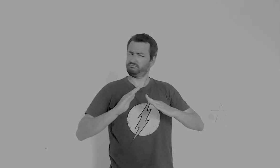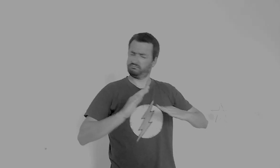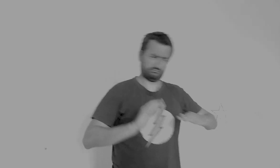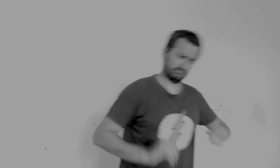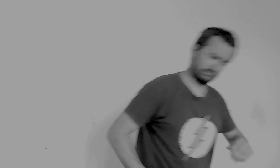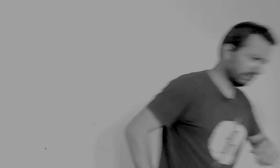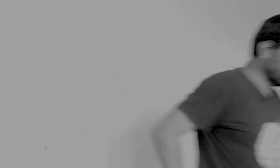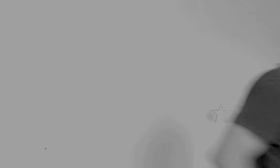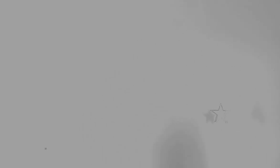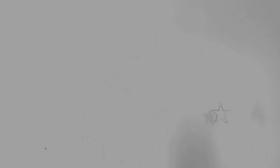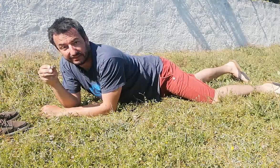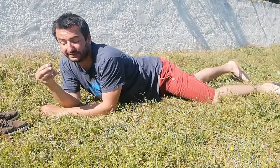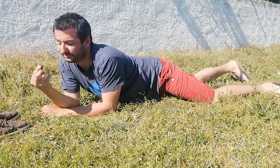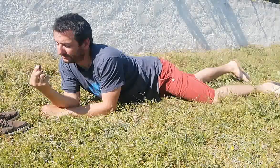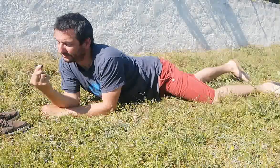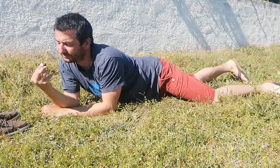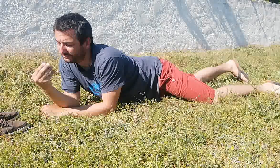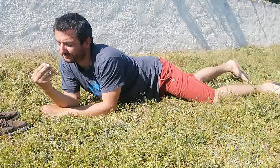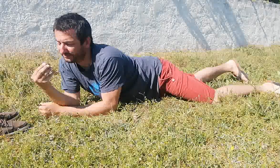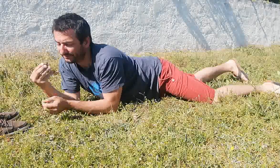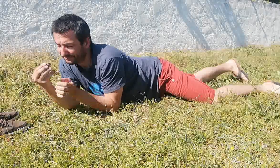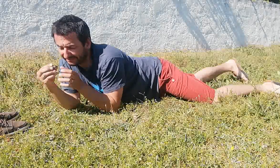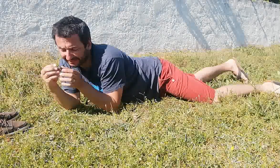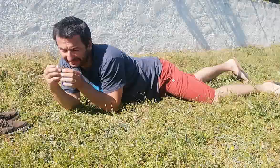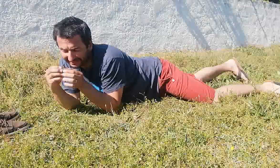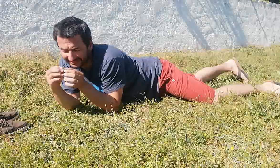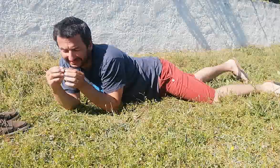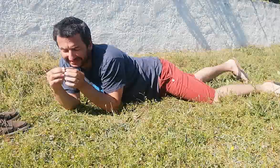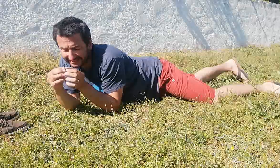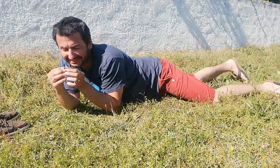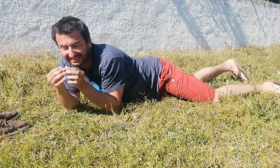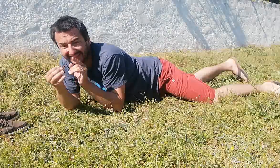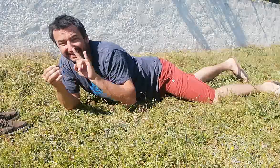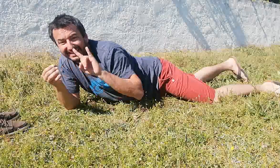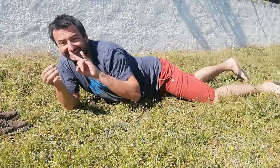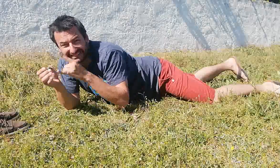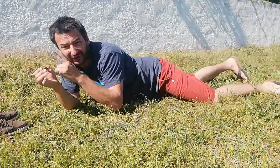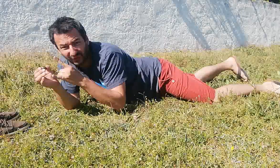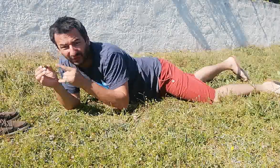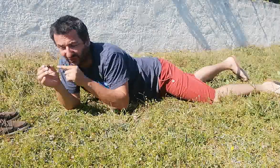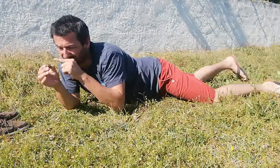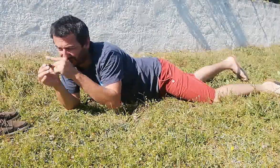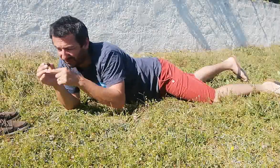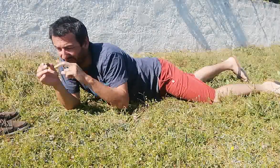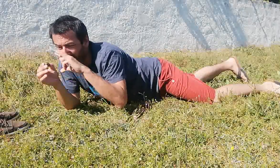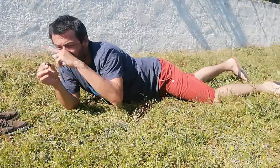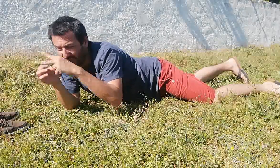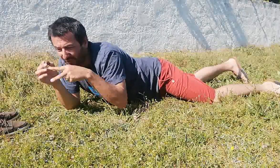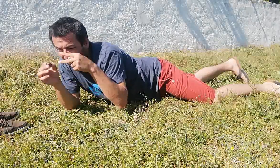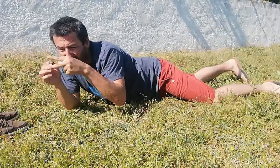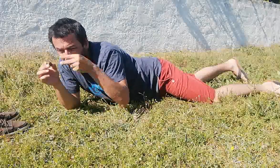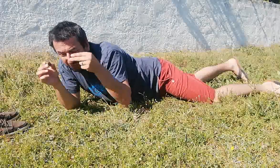'escargot a une coquille.